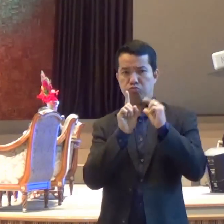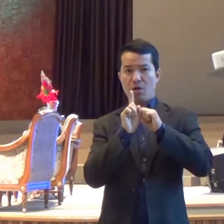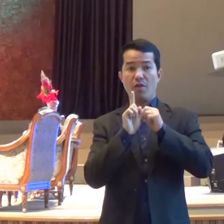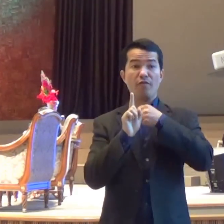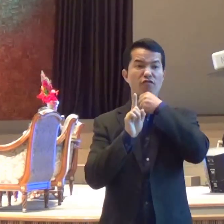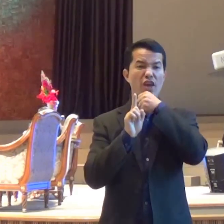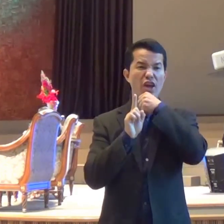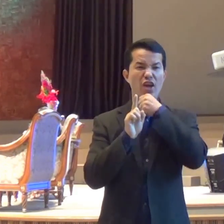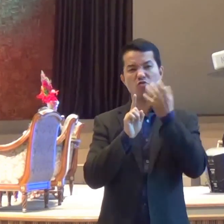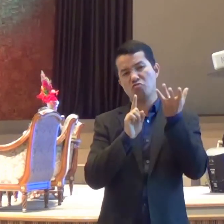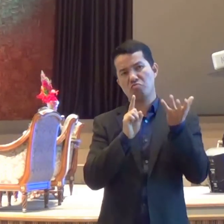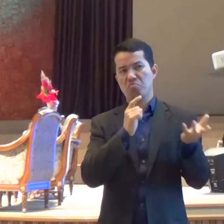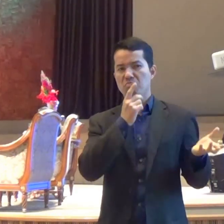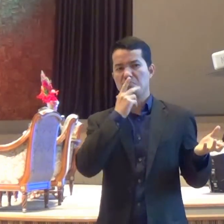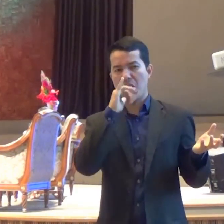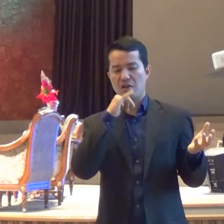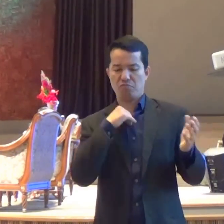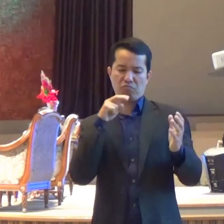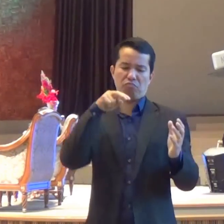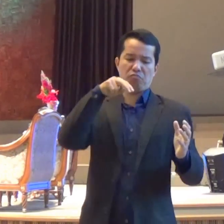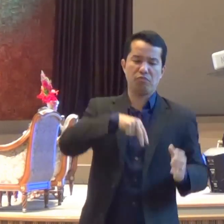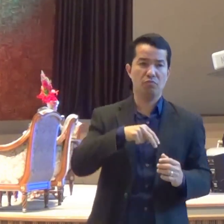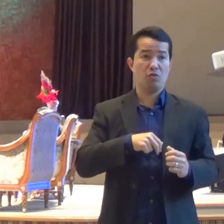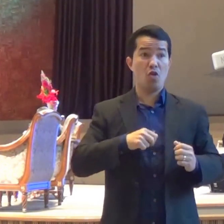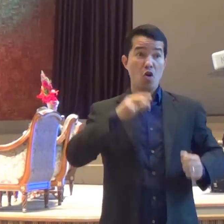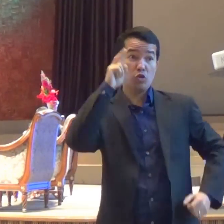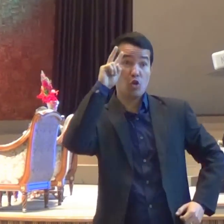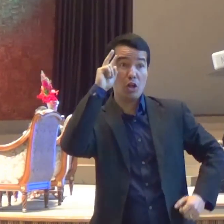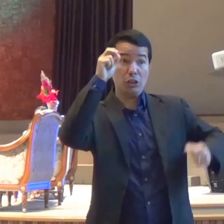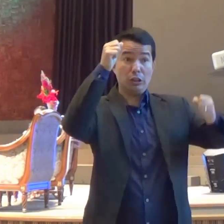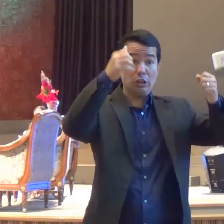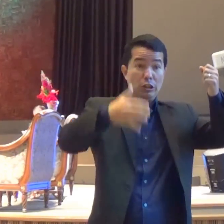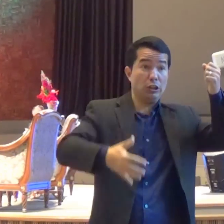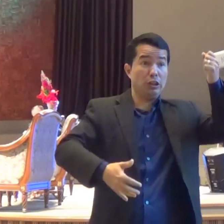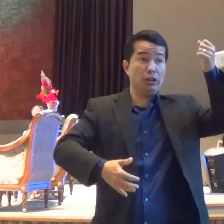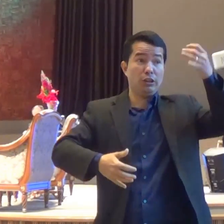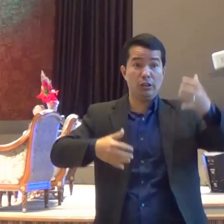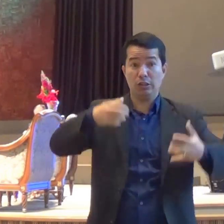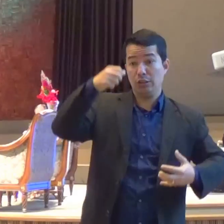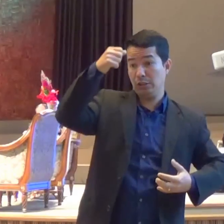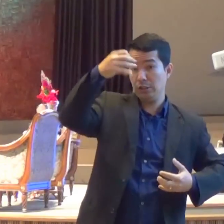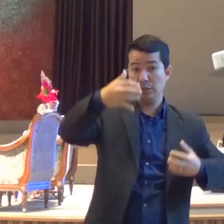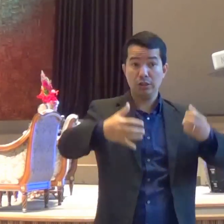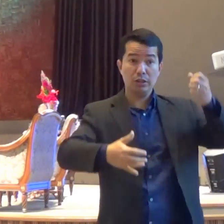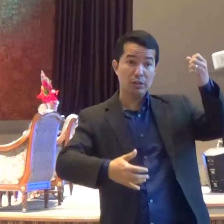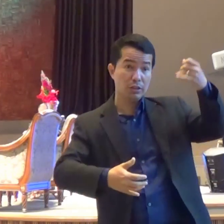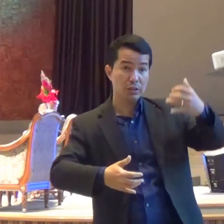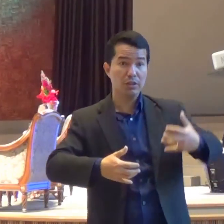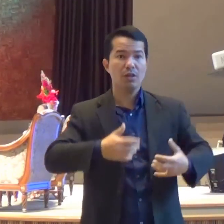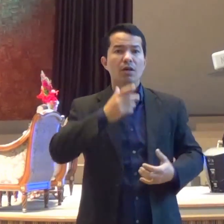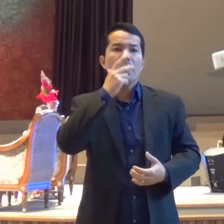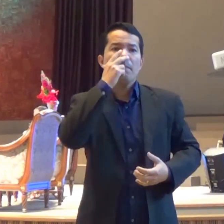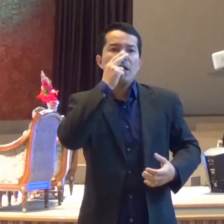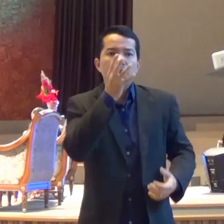aos seus netos as histórias da sua fé E através de